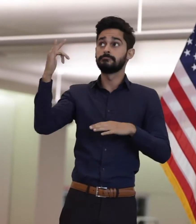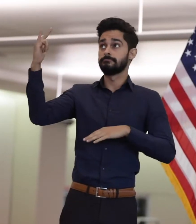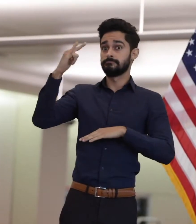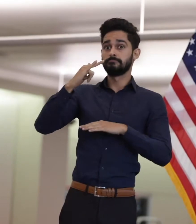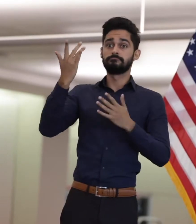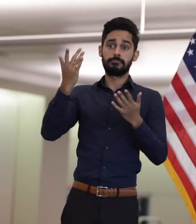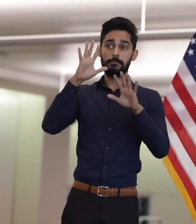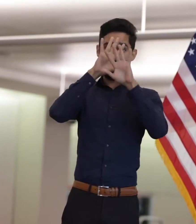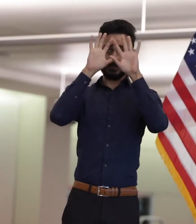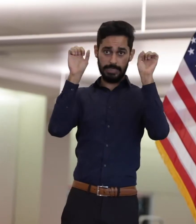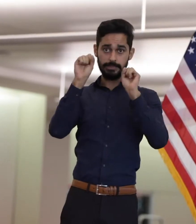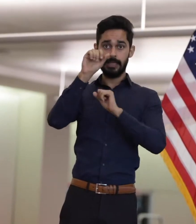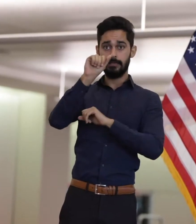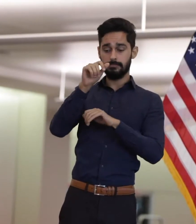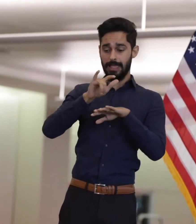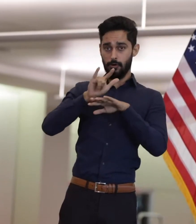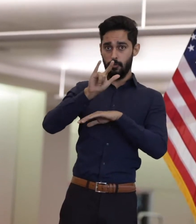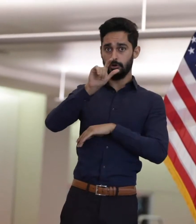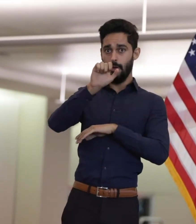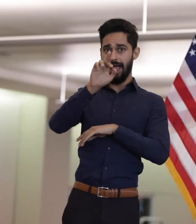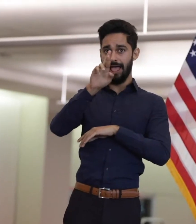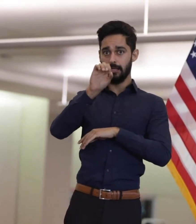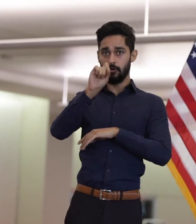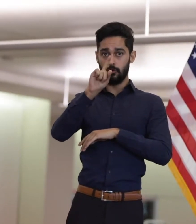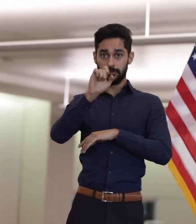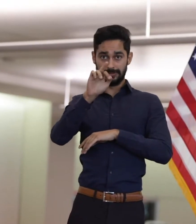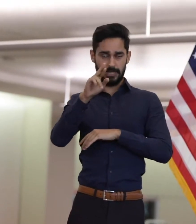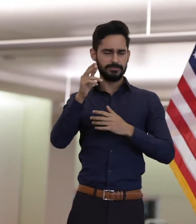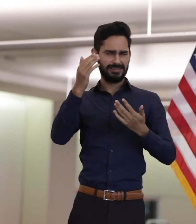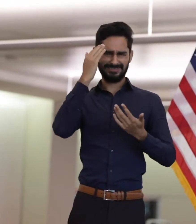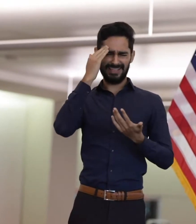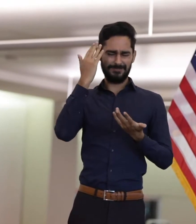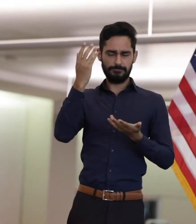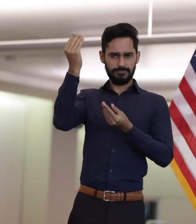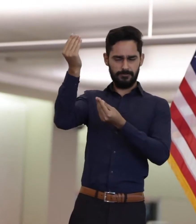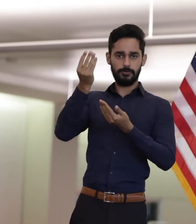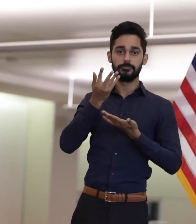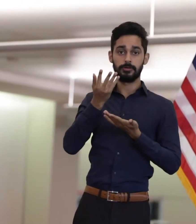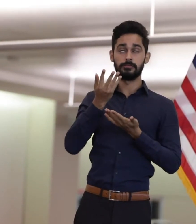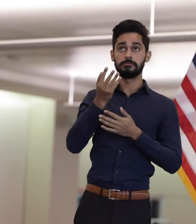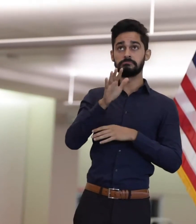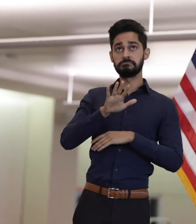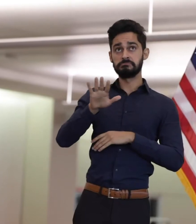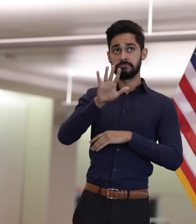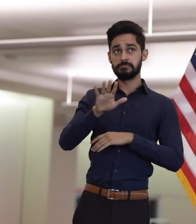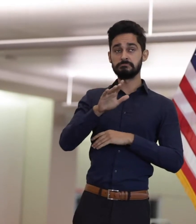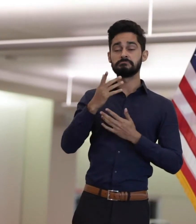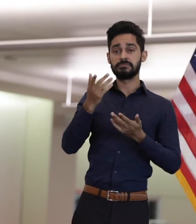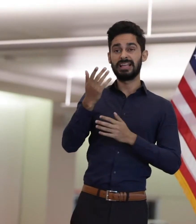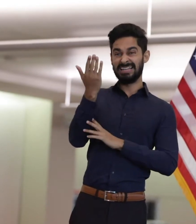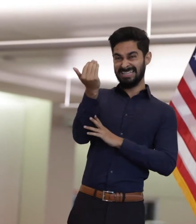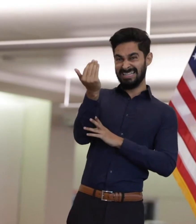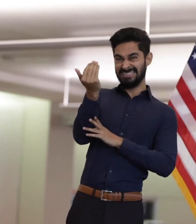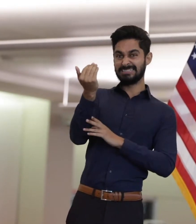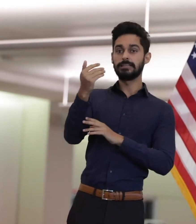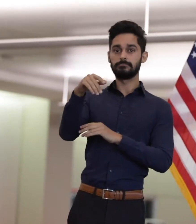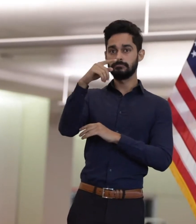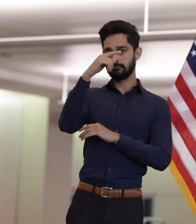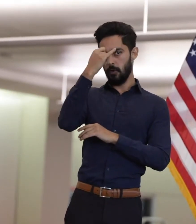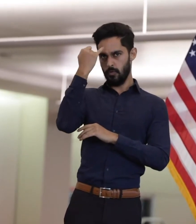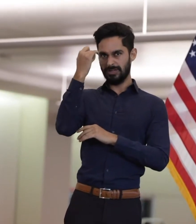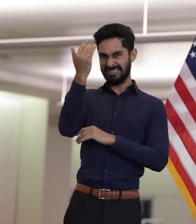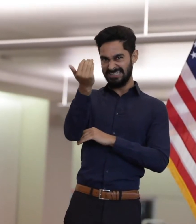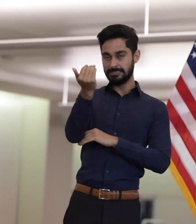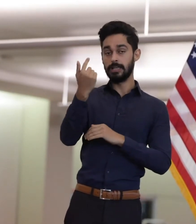presidente de Aerostar, que lo que vislumbramos es que a partir del 15, aunque ya están llegando bastantes vuelos, ahí aumentando, pues